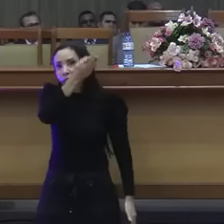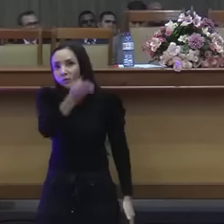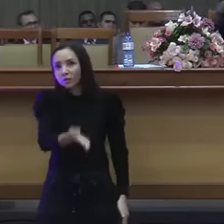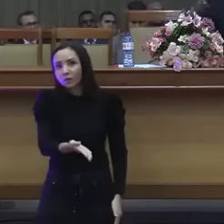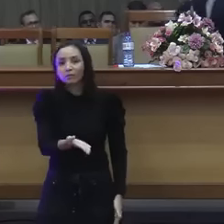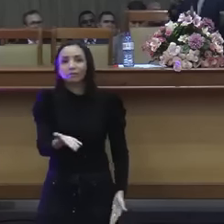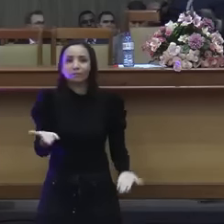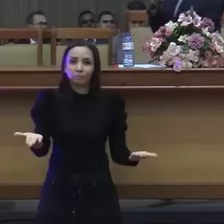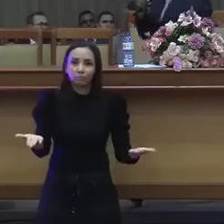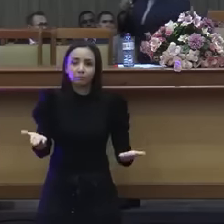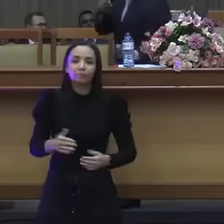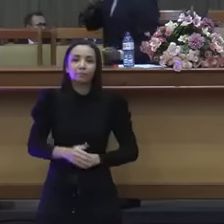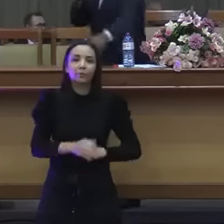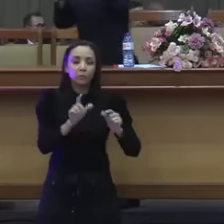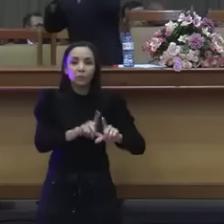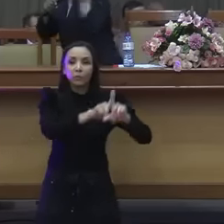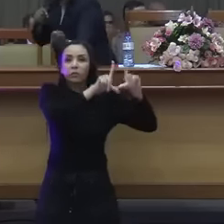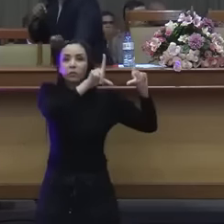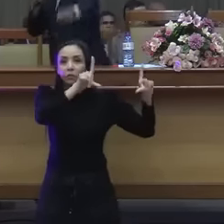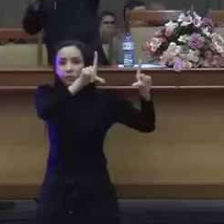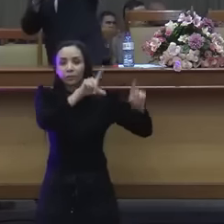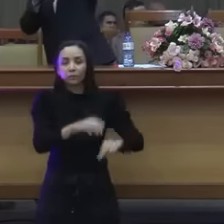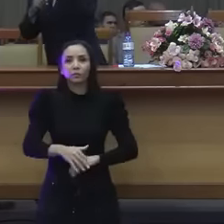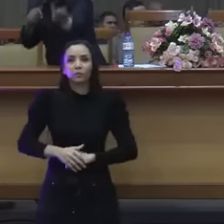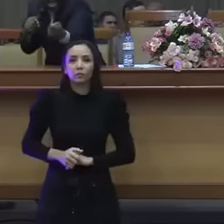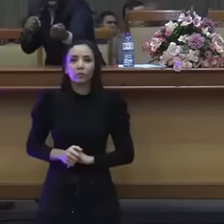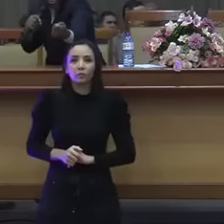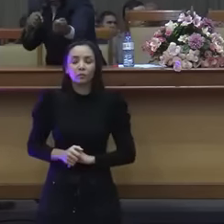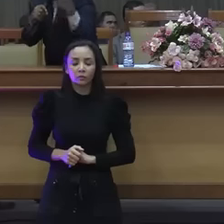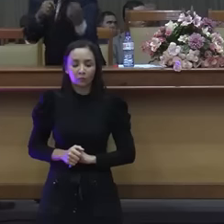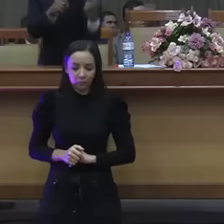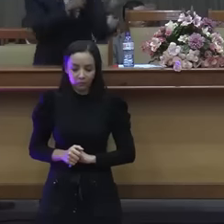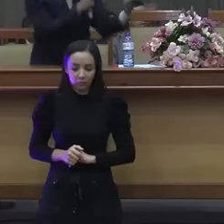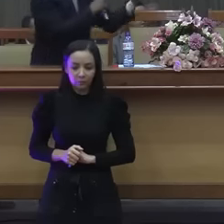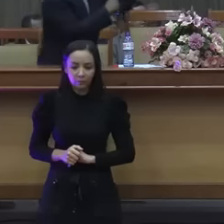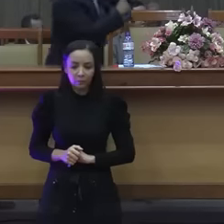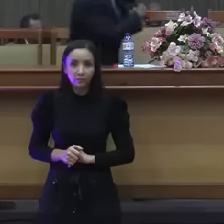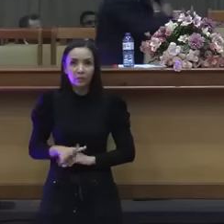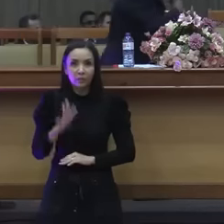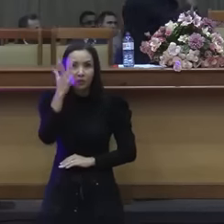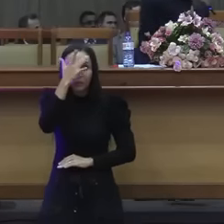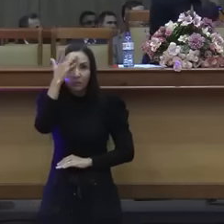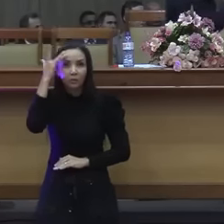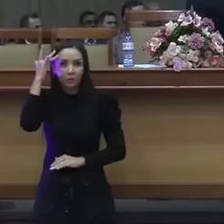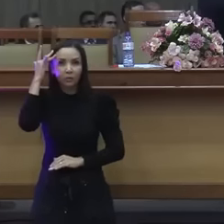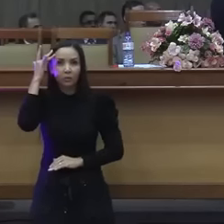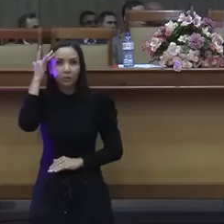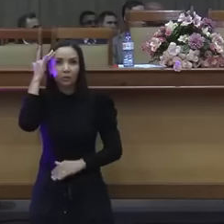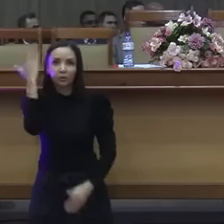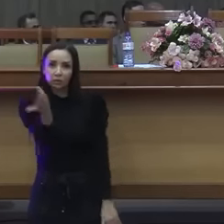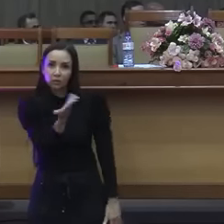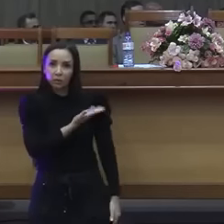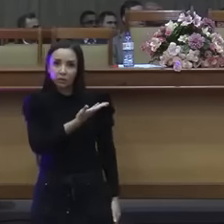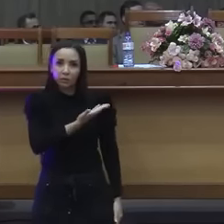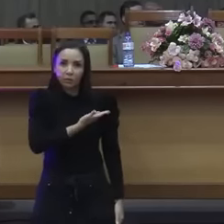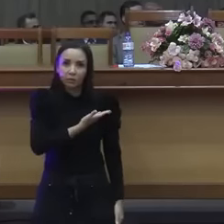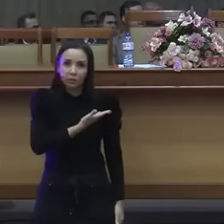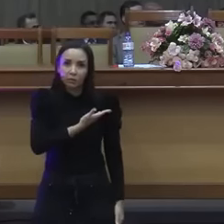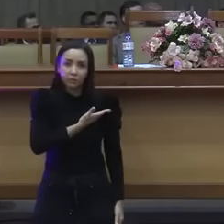Bota, bota na tela. Aquele que se faz amigo do mundo.